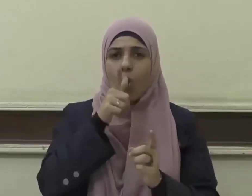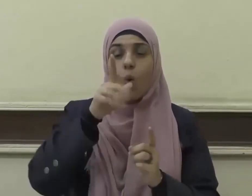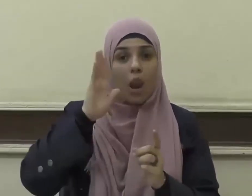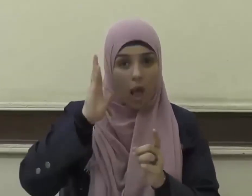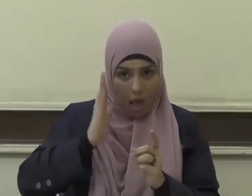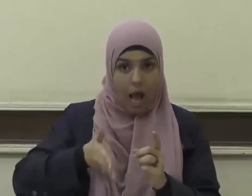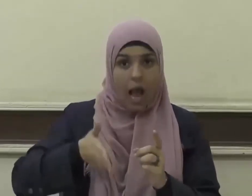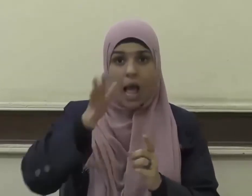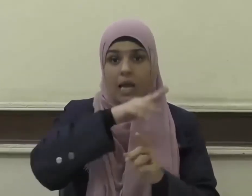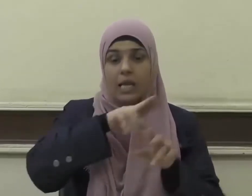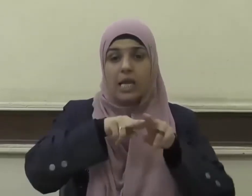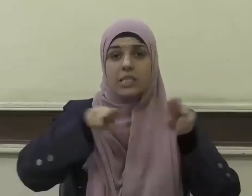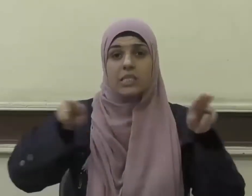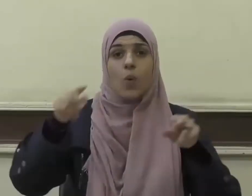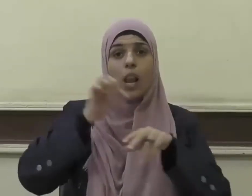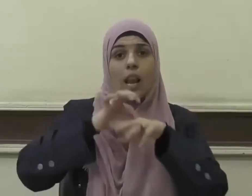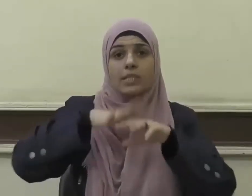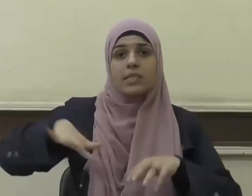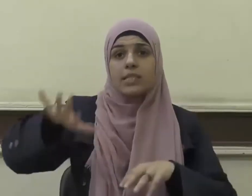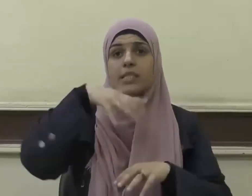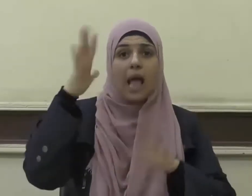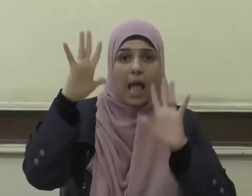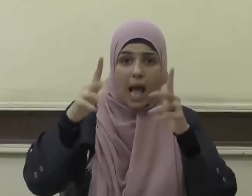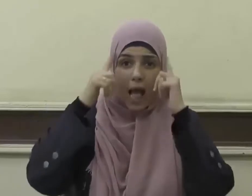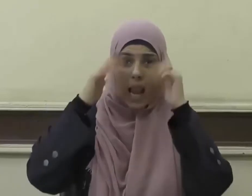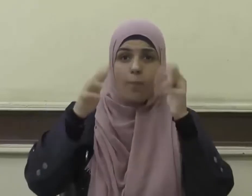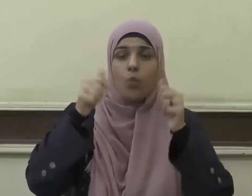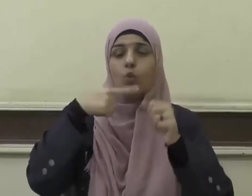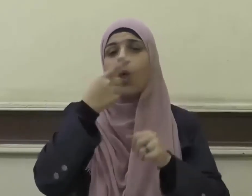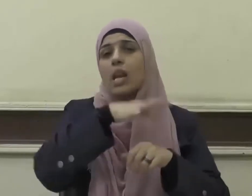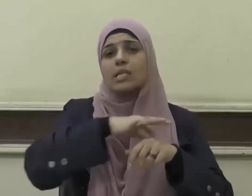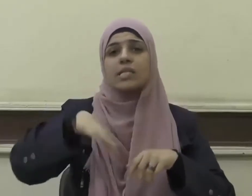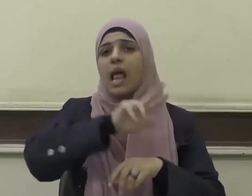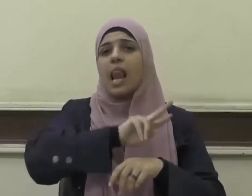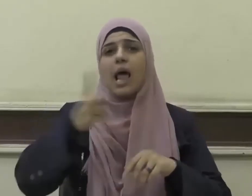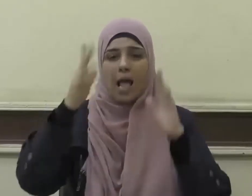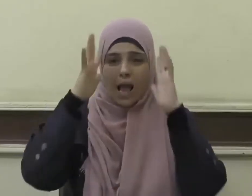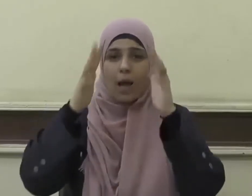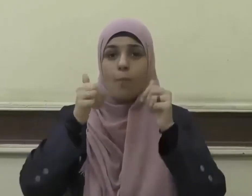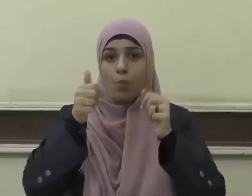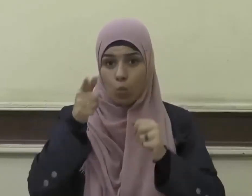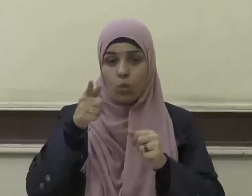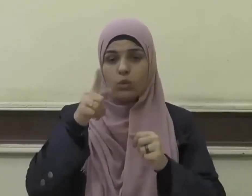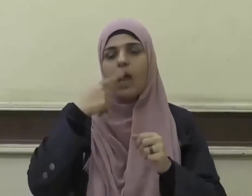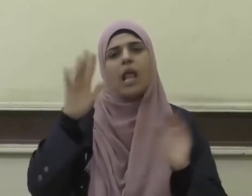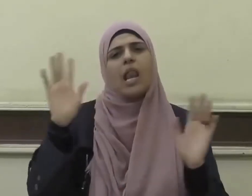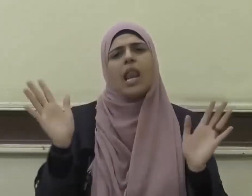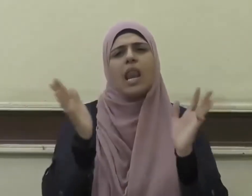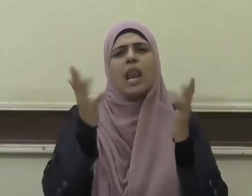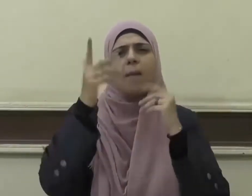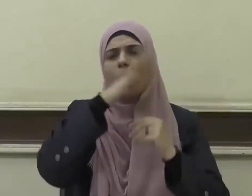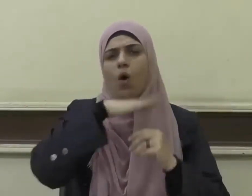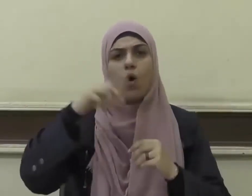الذين يعلمون والذين لا يعلمون إنما يتذكر أولو الألباب